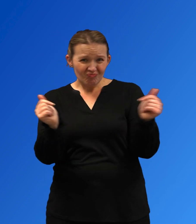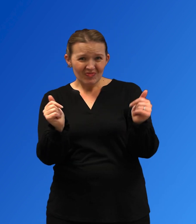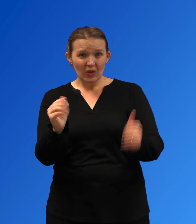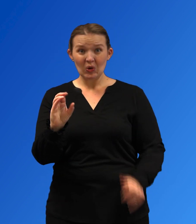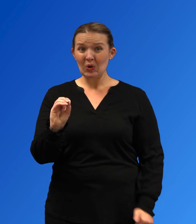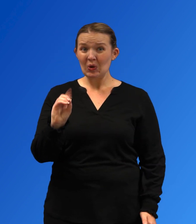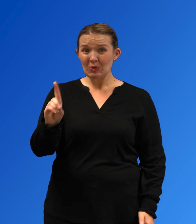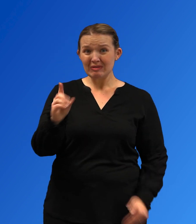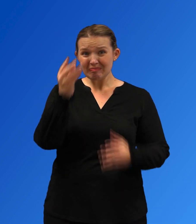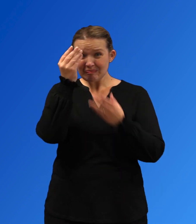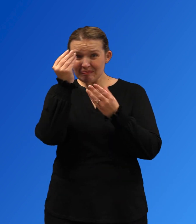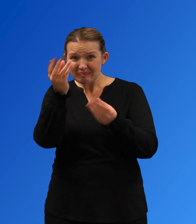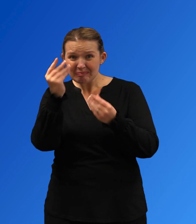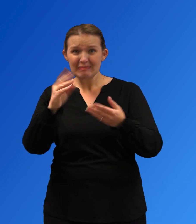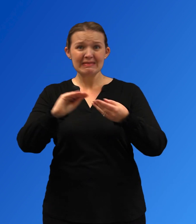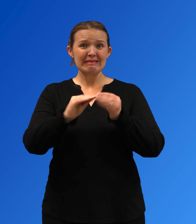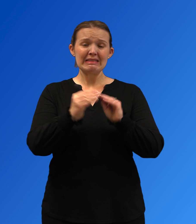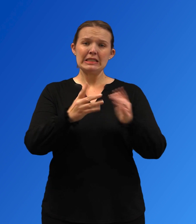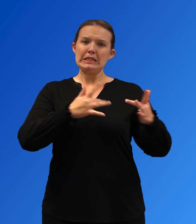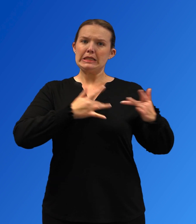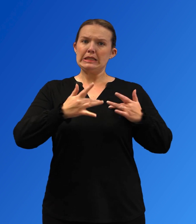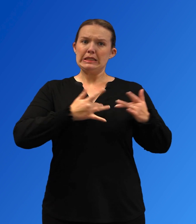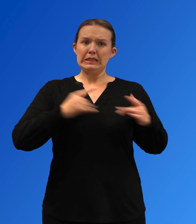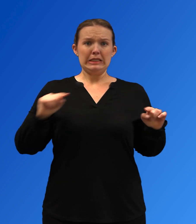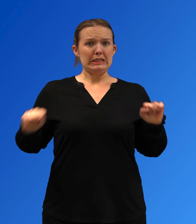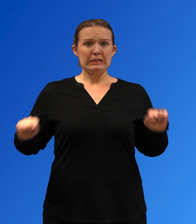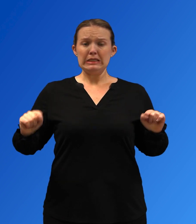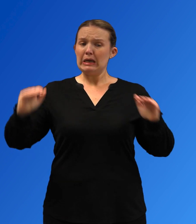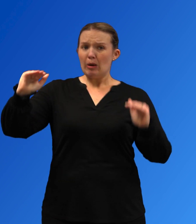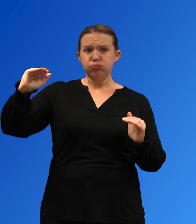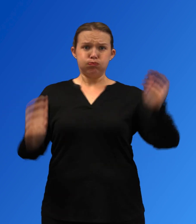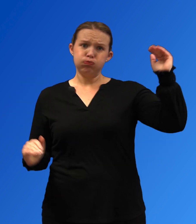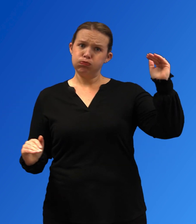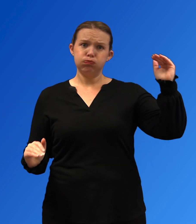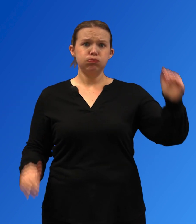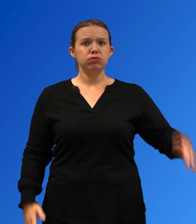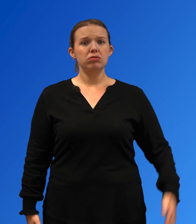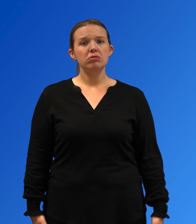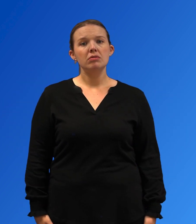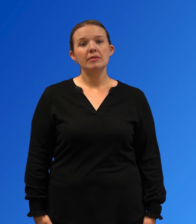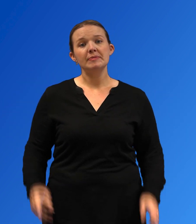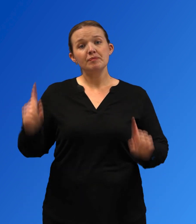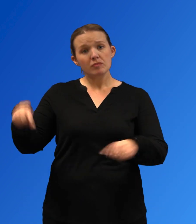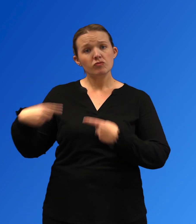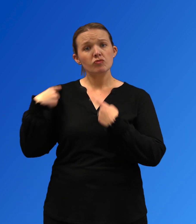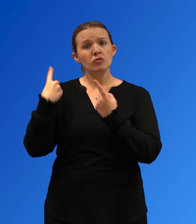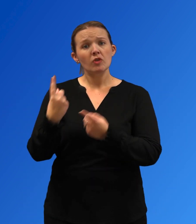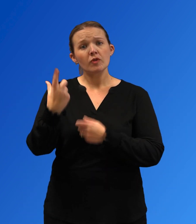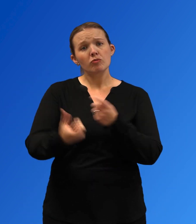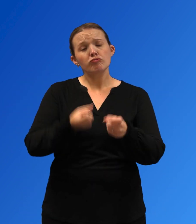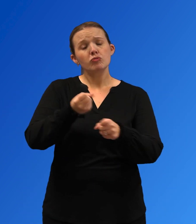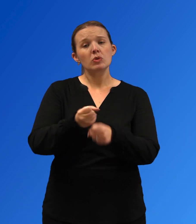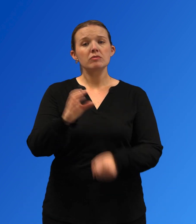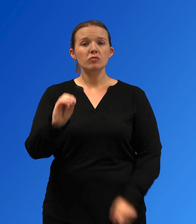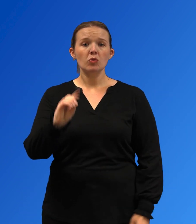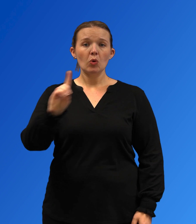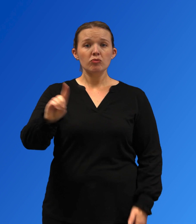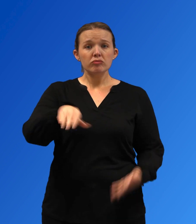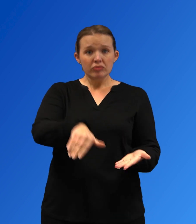entre los diferentes grupos de población. Tan solo en un año, las tasas de muertes por sobredosis aumentaron